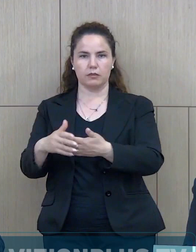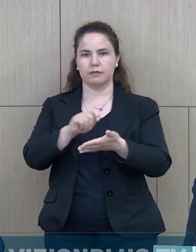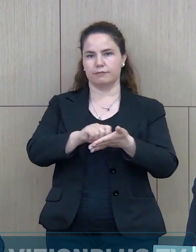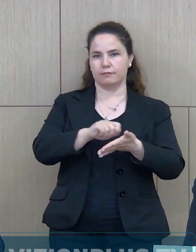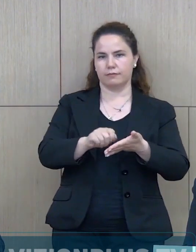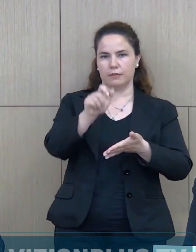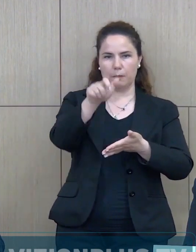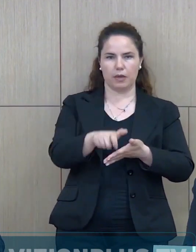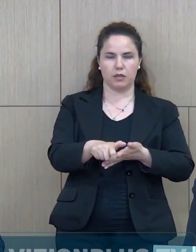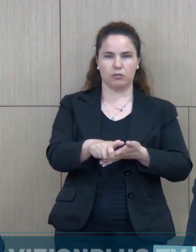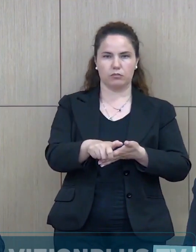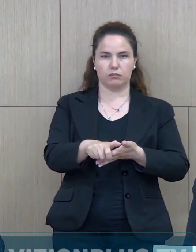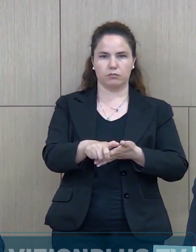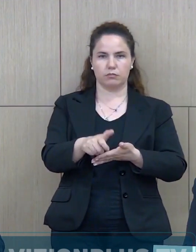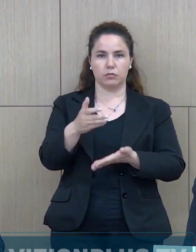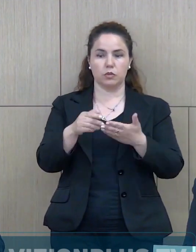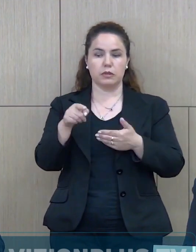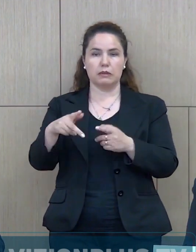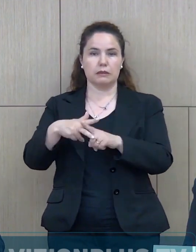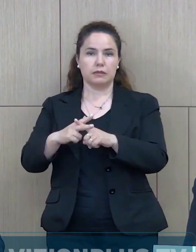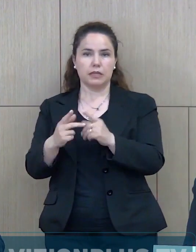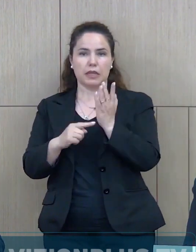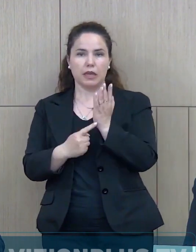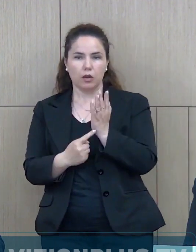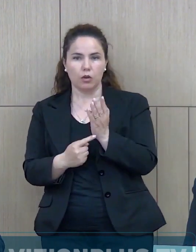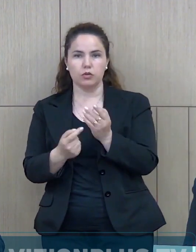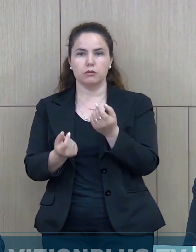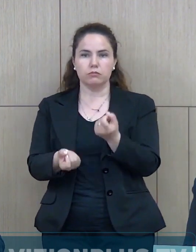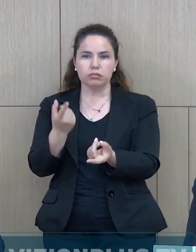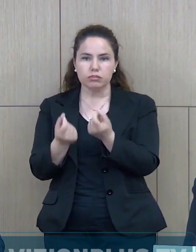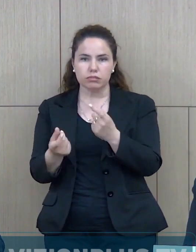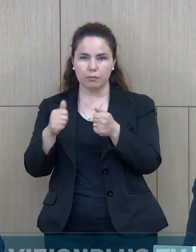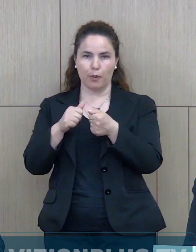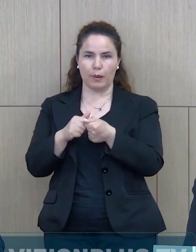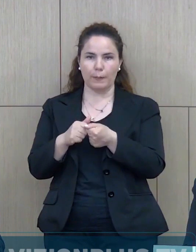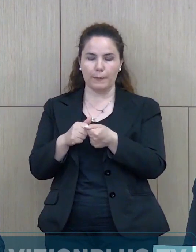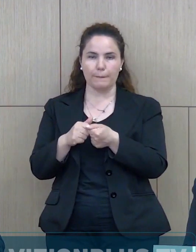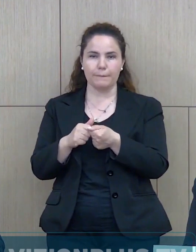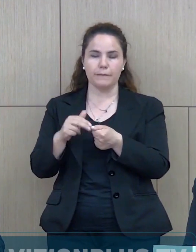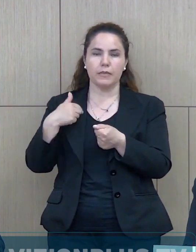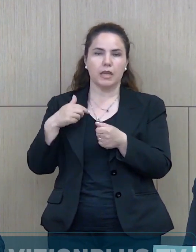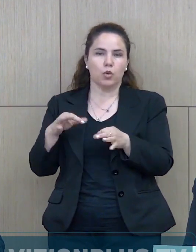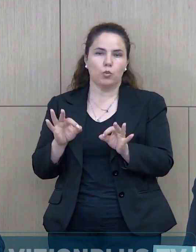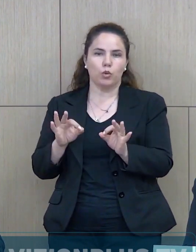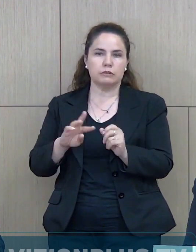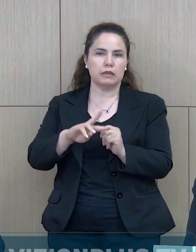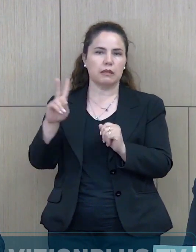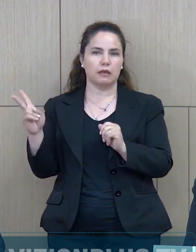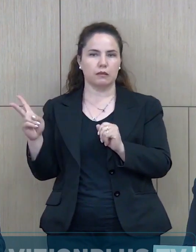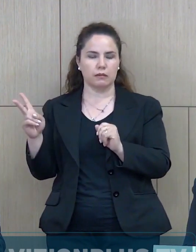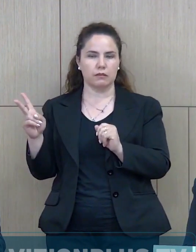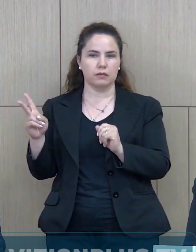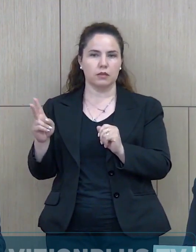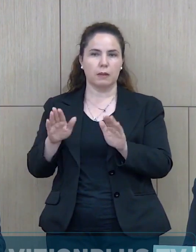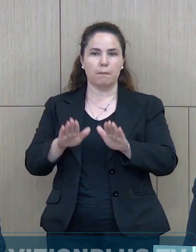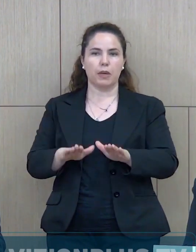nuk kishim asë një mundësi më shumë që të pristim të